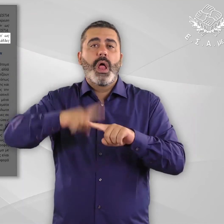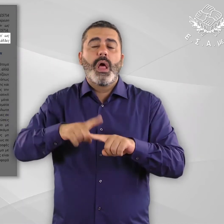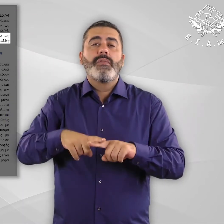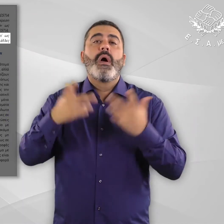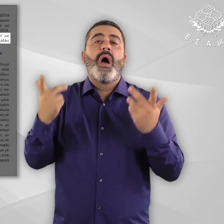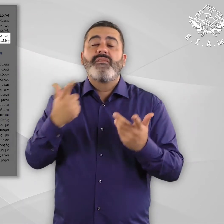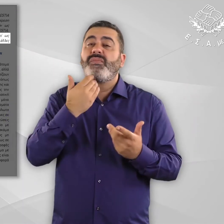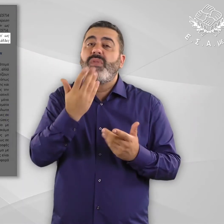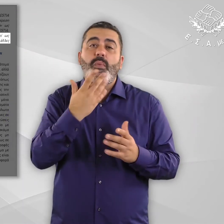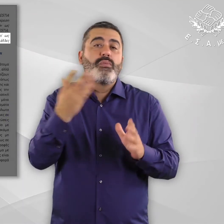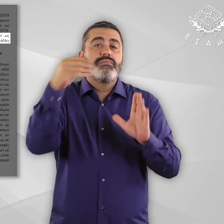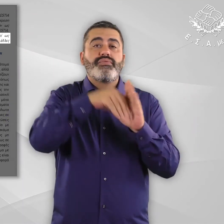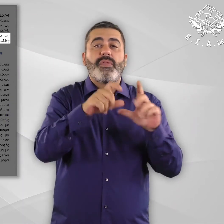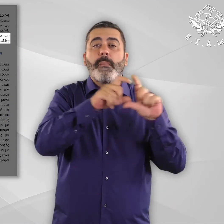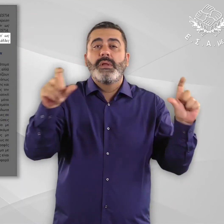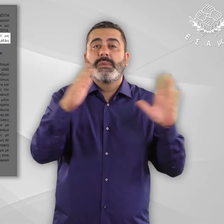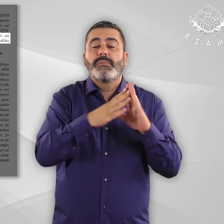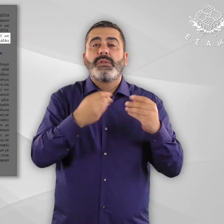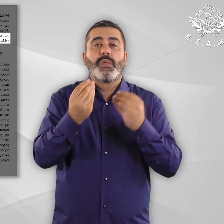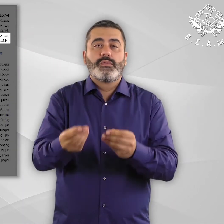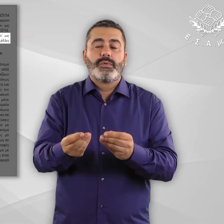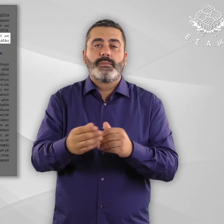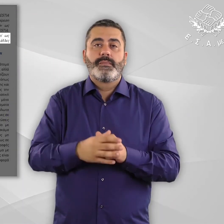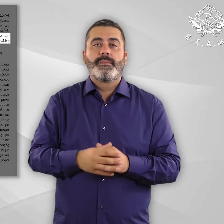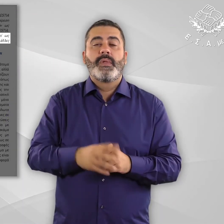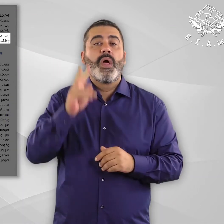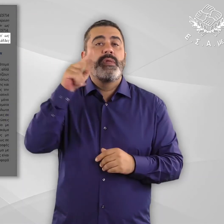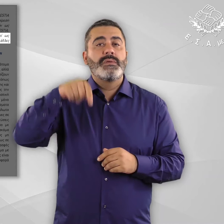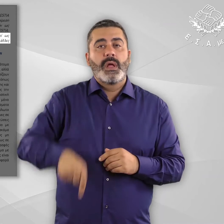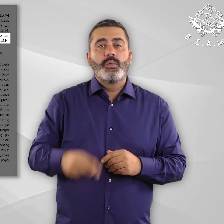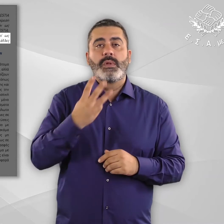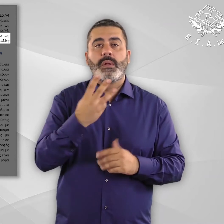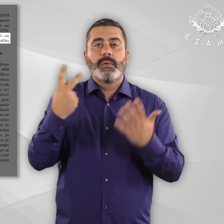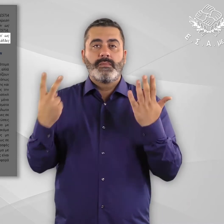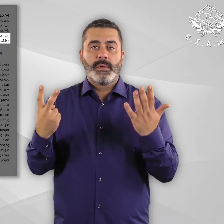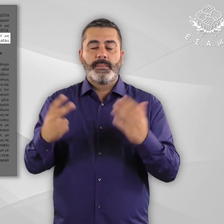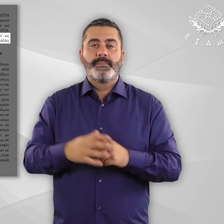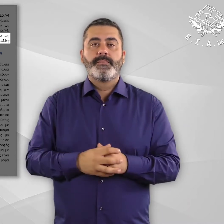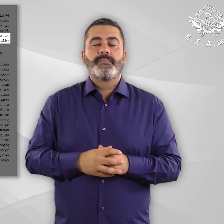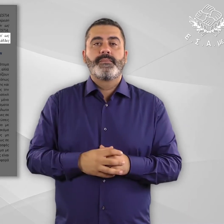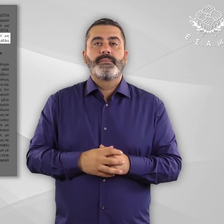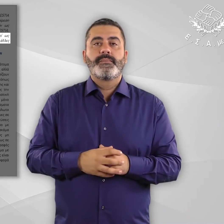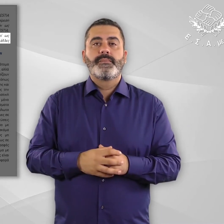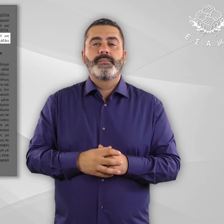ευρωπαϊκές χώρες, δεν είναι επιλέξινοι για διαμονή. Εκλίνουν τα εισαγωγικά βλέπε υπό σημείωση 37.